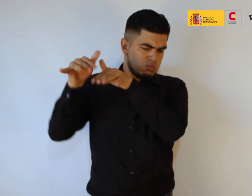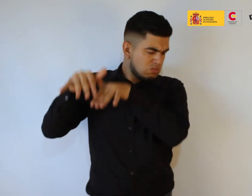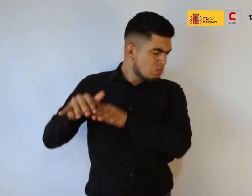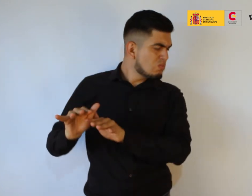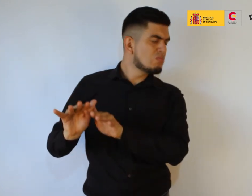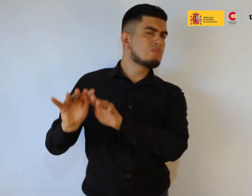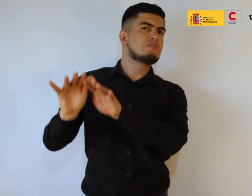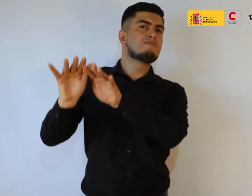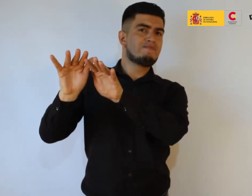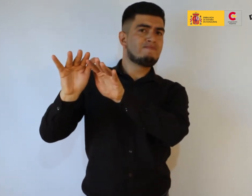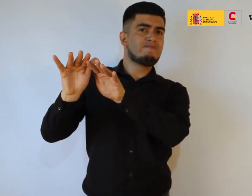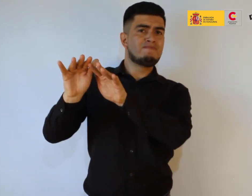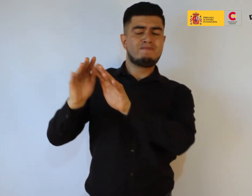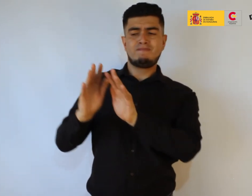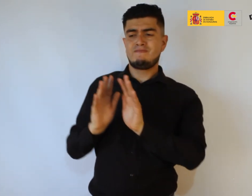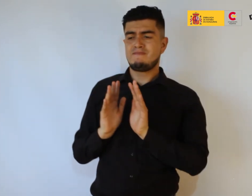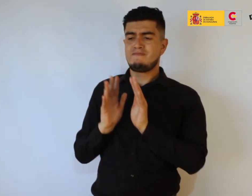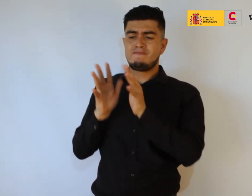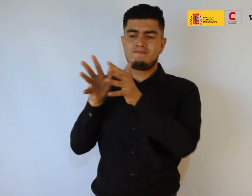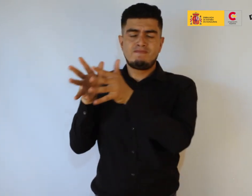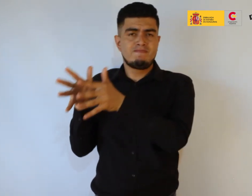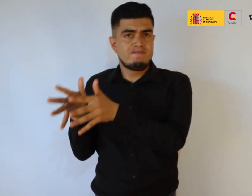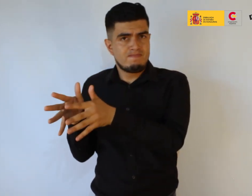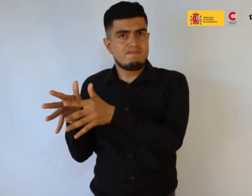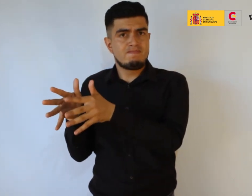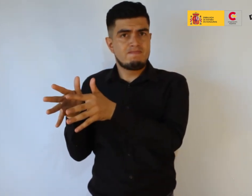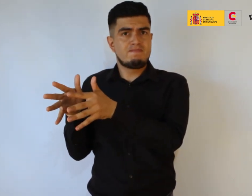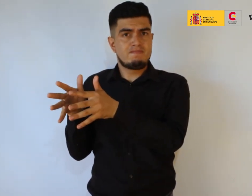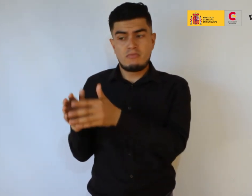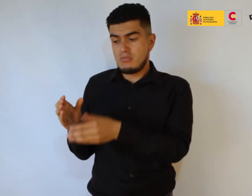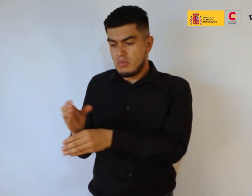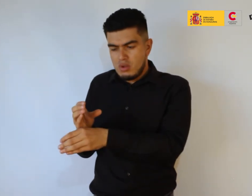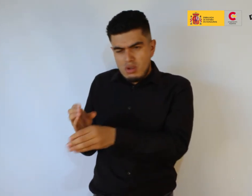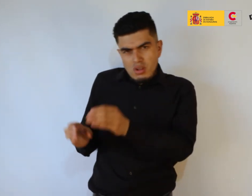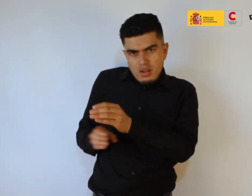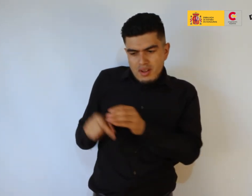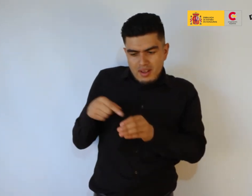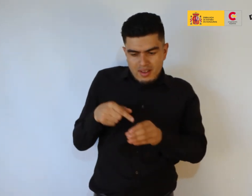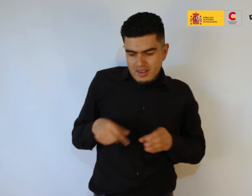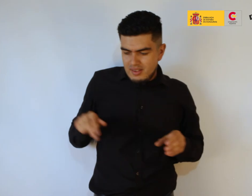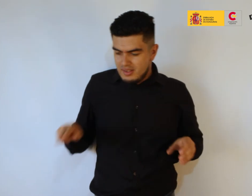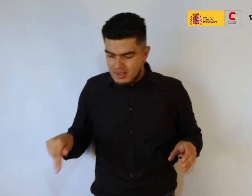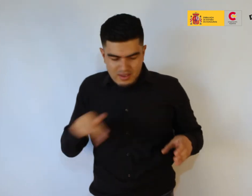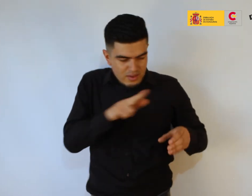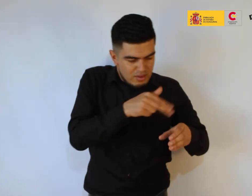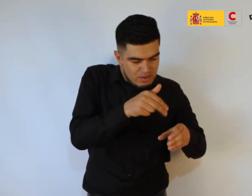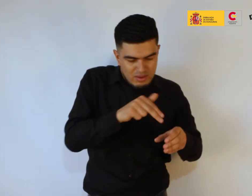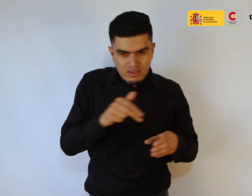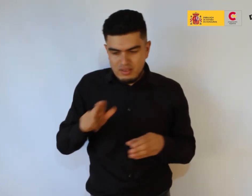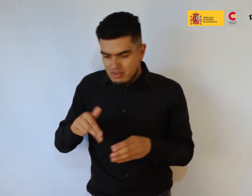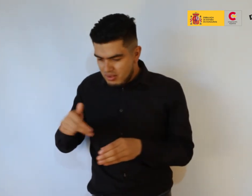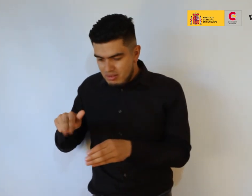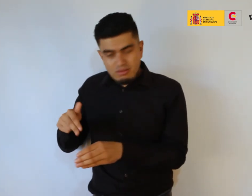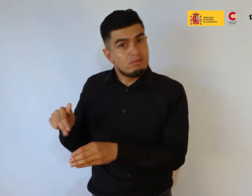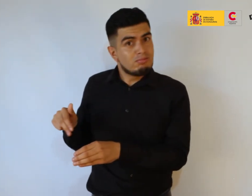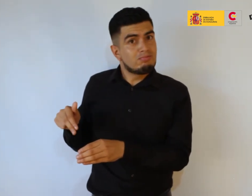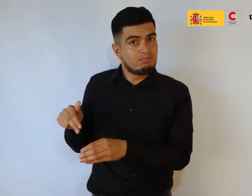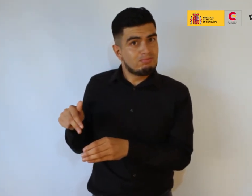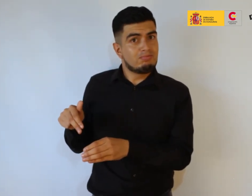del agua. Y lo que he hecho ha sido intervenir, primero intervenir estos objetos con el mismo fluido bioluminescente para que emane luz,